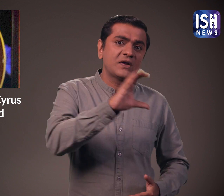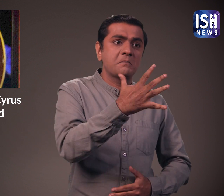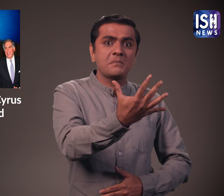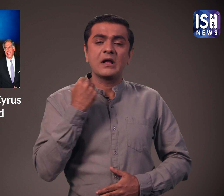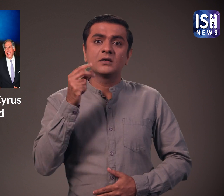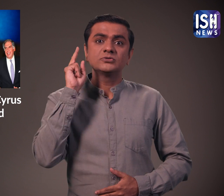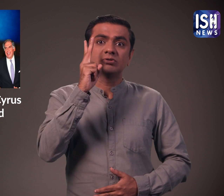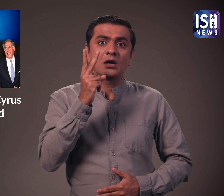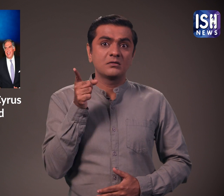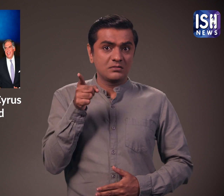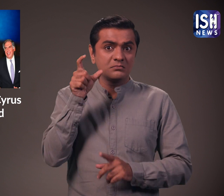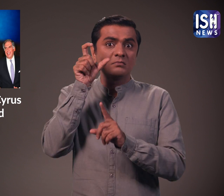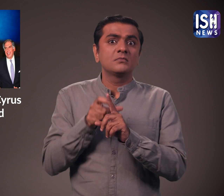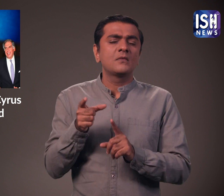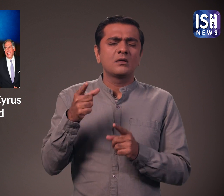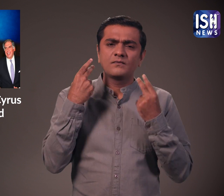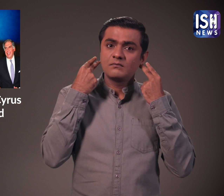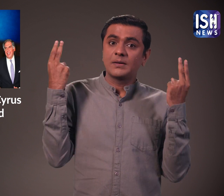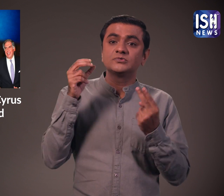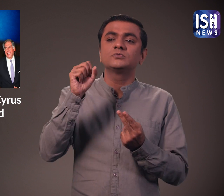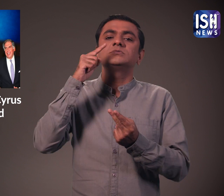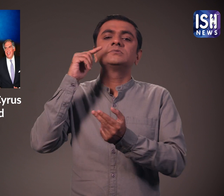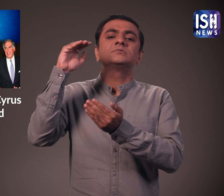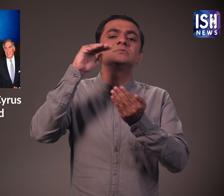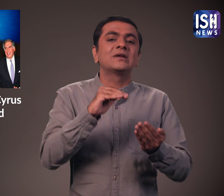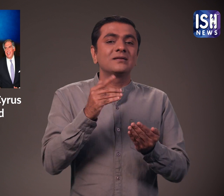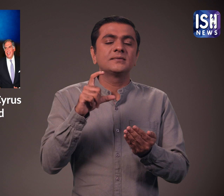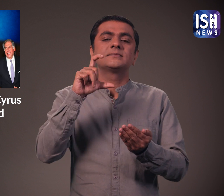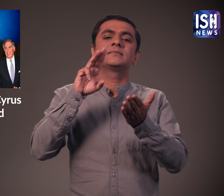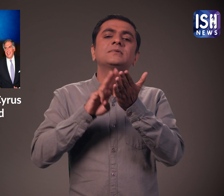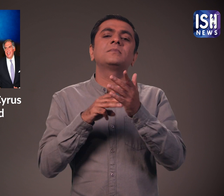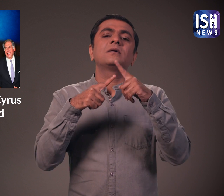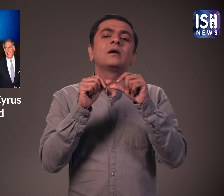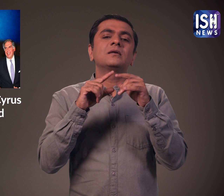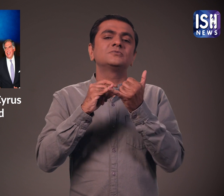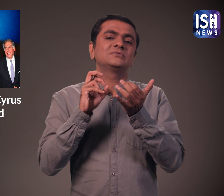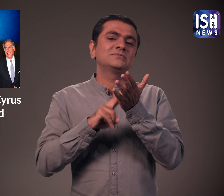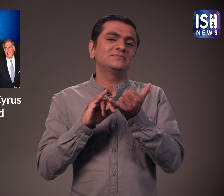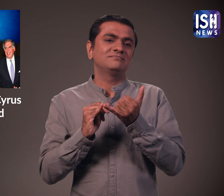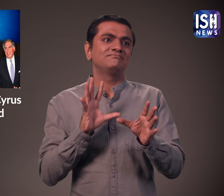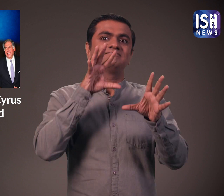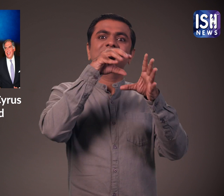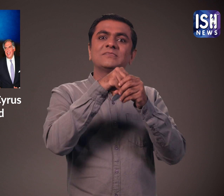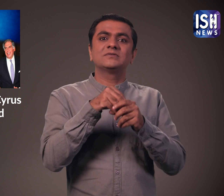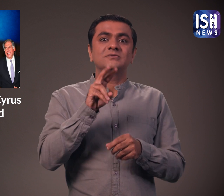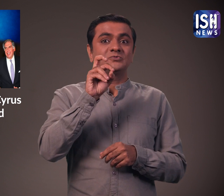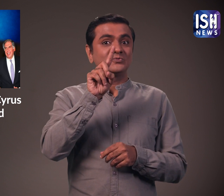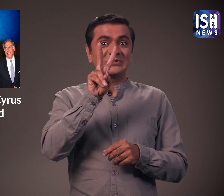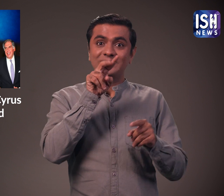पलॉंजी मिस्त्री बहुत लोग प्रिया है और उनकी बेटे साइरस मिस्त्री है वह 2012 में टाटा संस